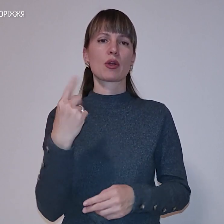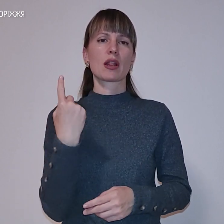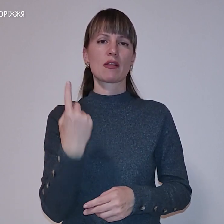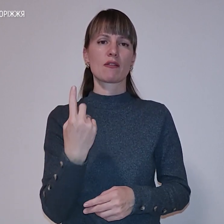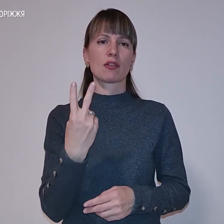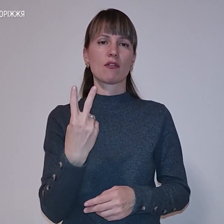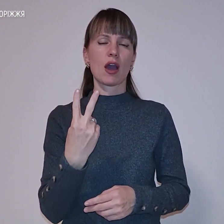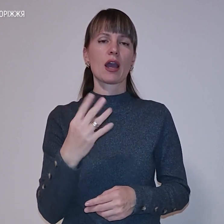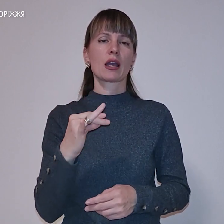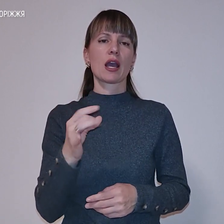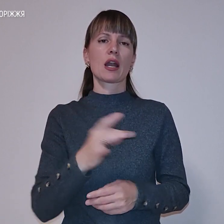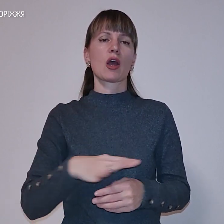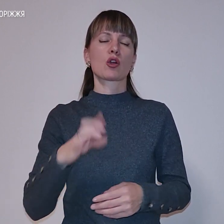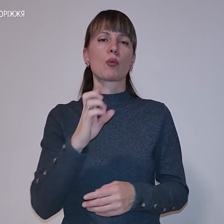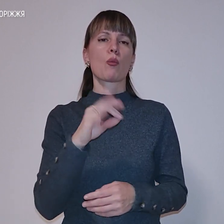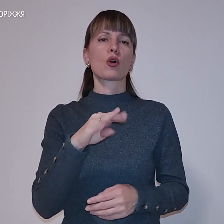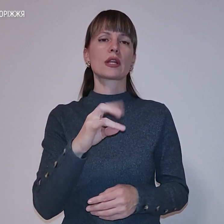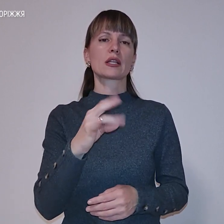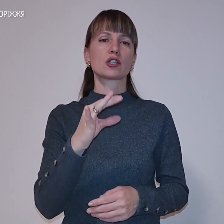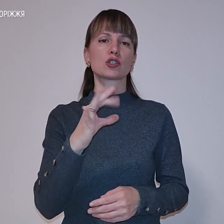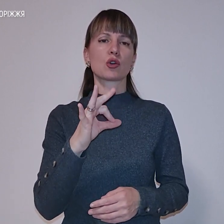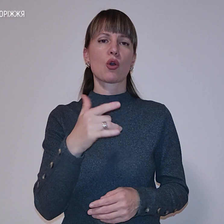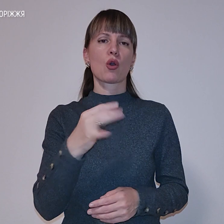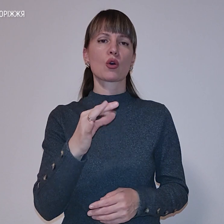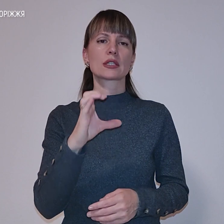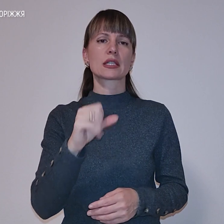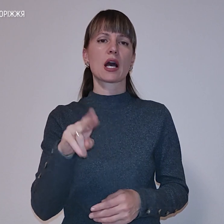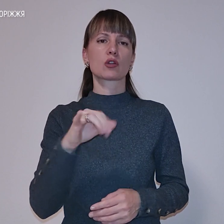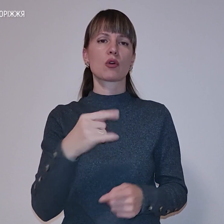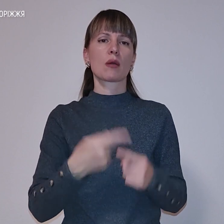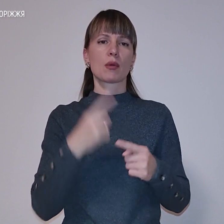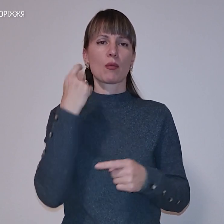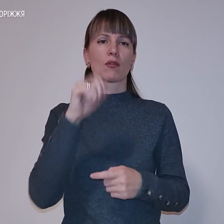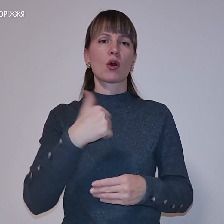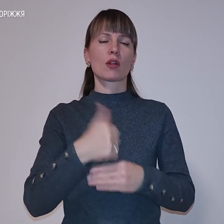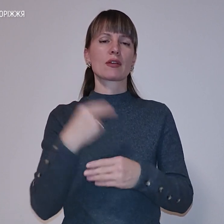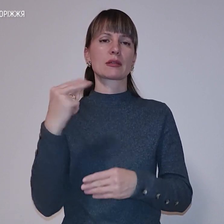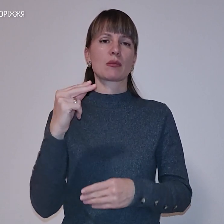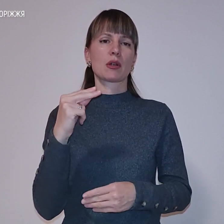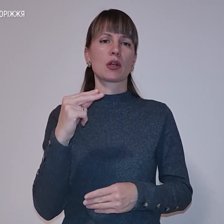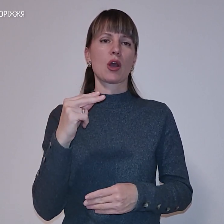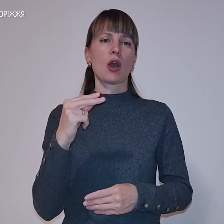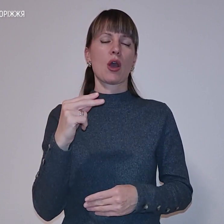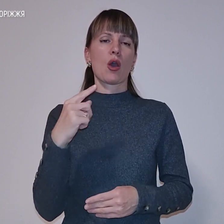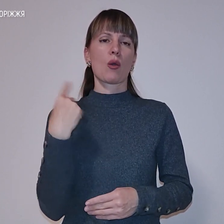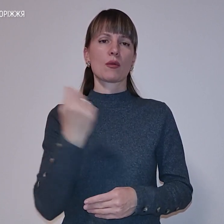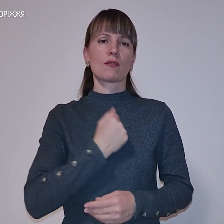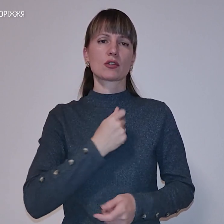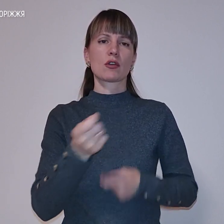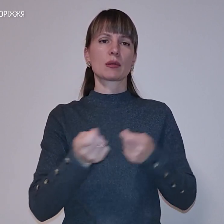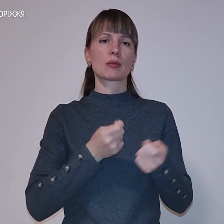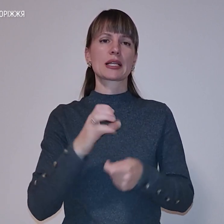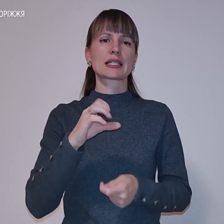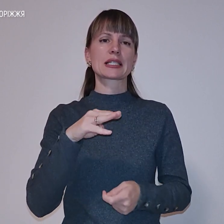район ботанічного саду. Про це повідомив голова Запоріжського обласного військової адміністрації Олександр Старух.